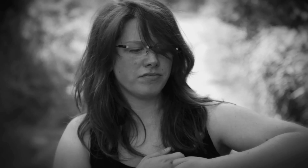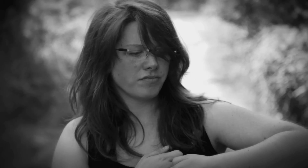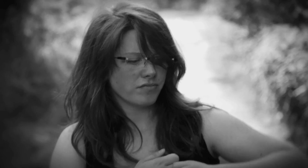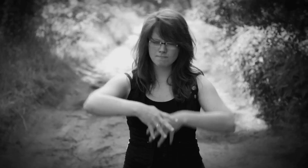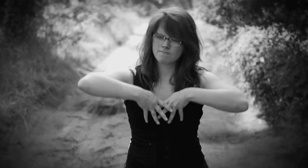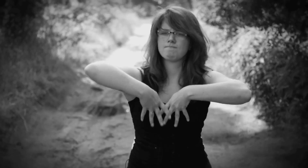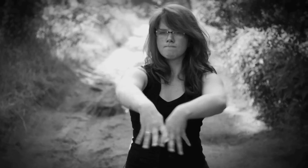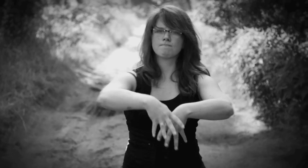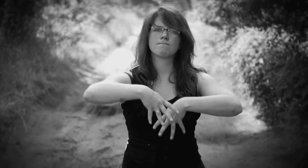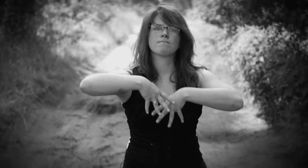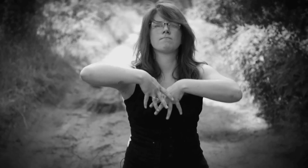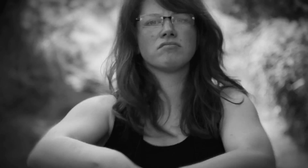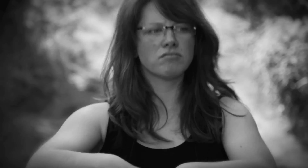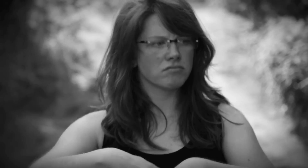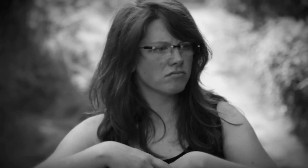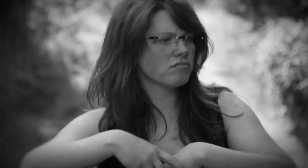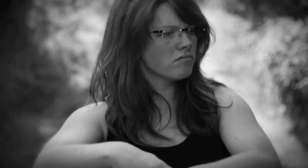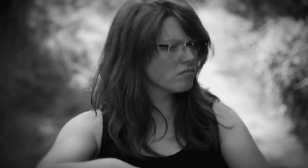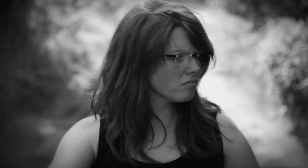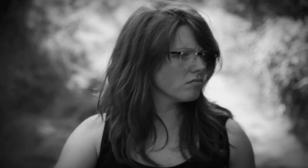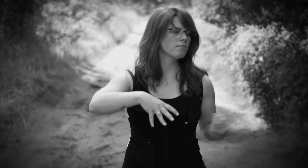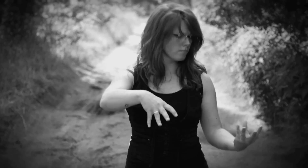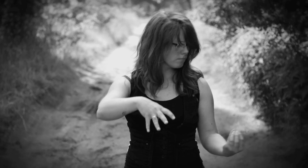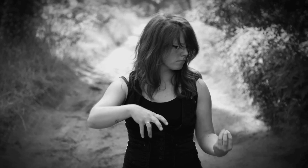Doch es braucht nur ein Verräter, eine undichte Stelle